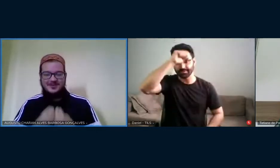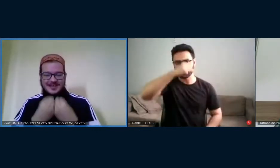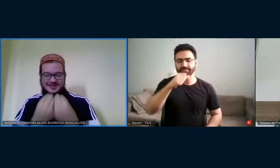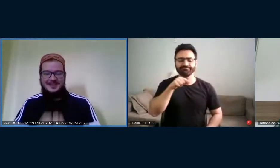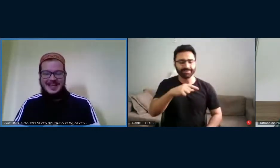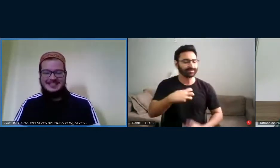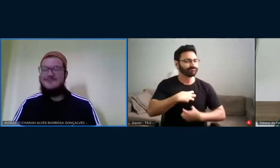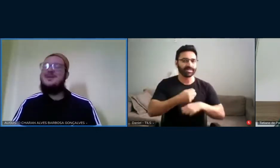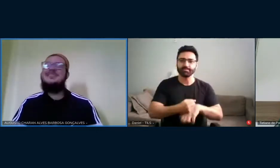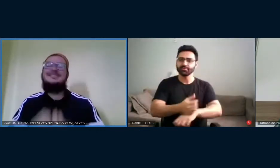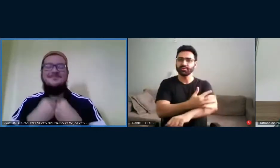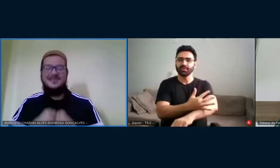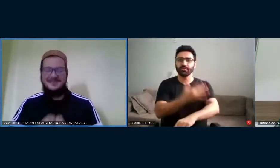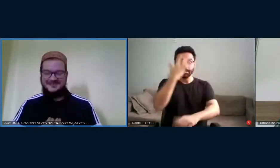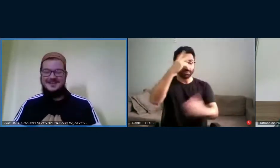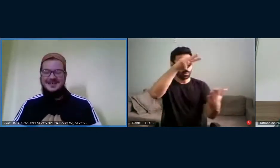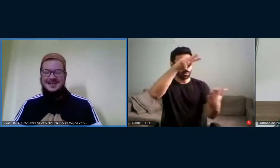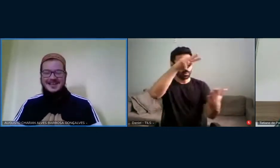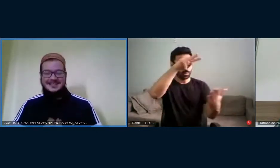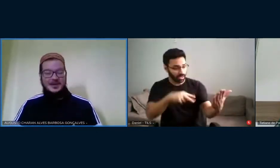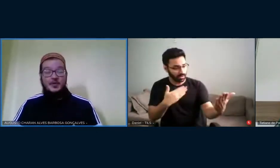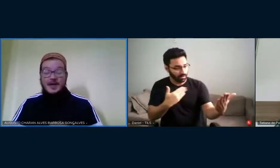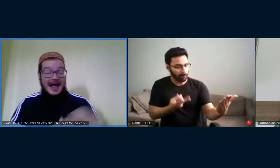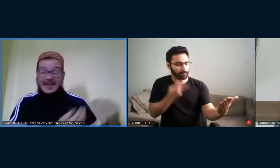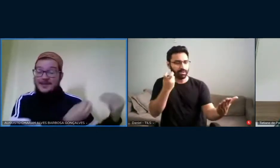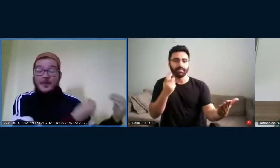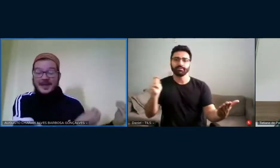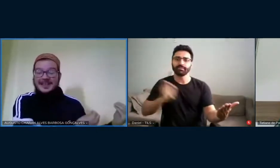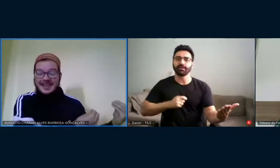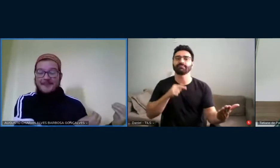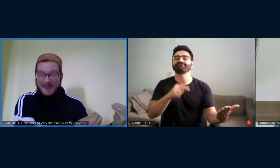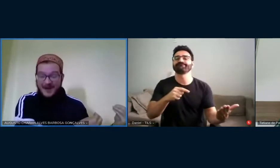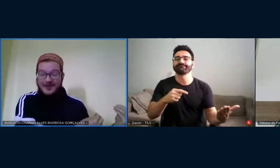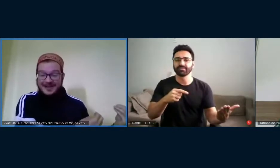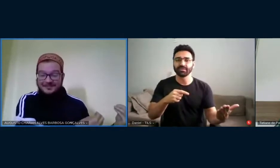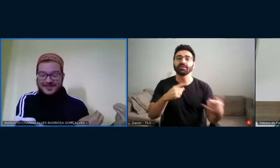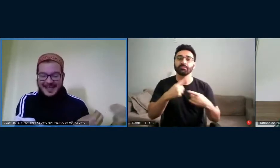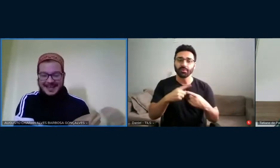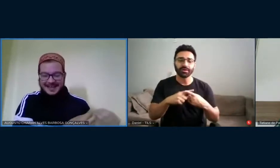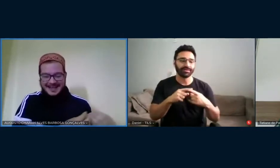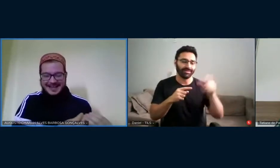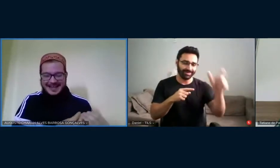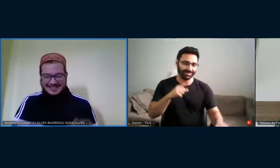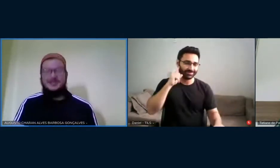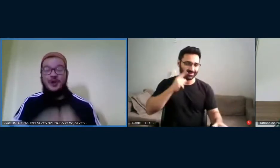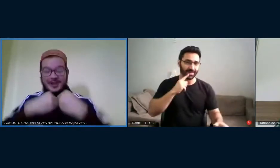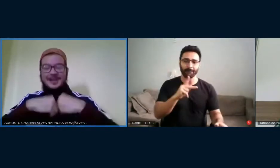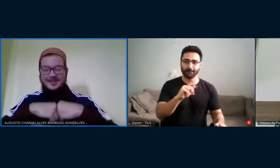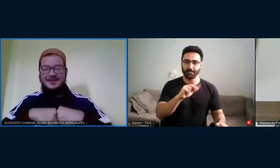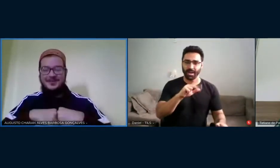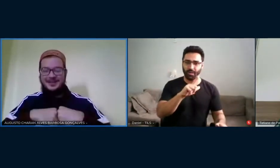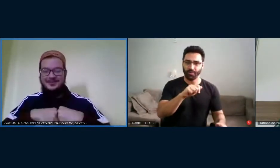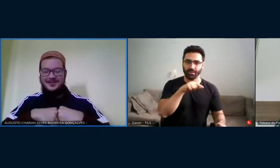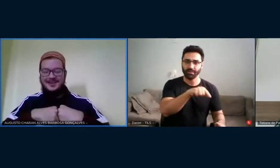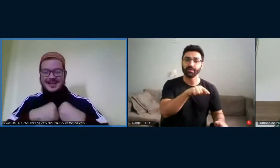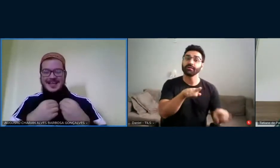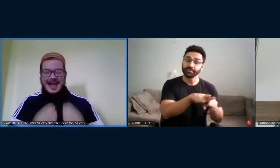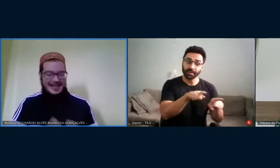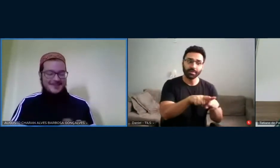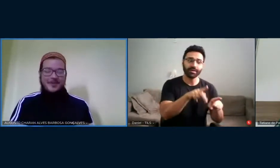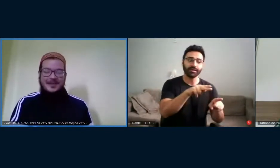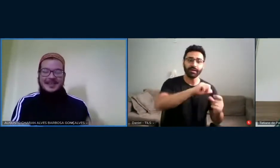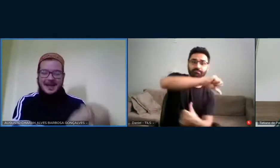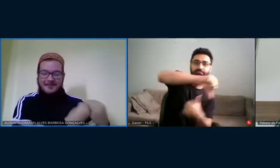pessoa, quando lê sua tese, ela percebe isso. Quer dizer, aquele momento em que a Paula se torna também educadora,